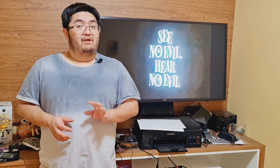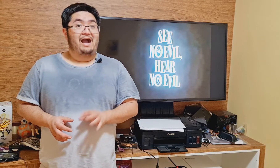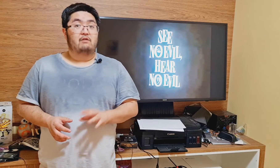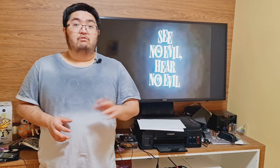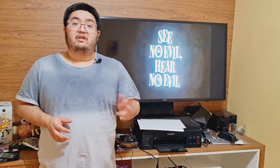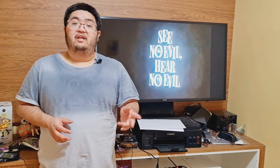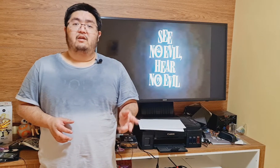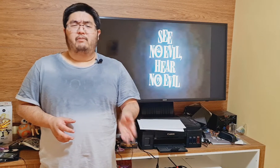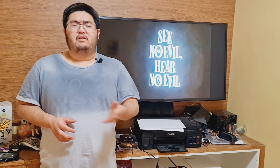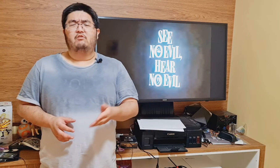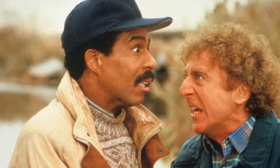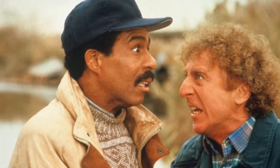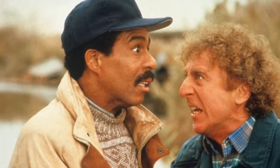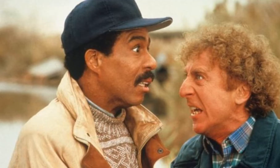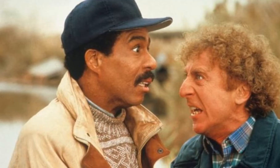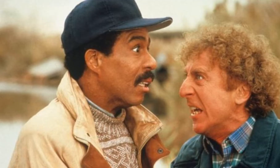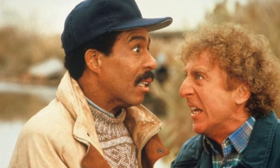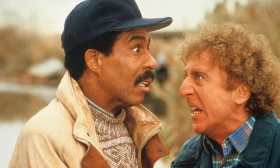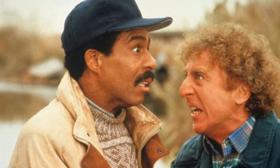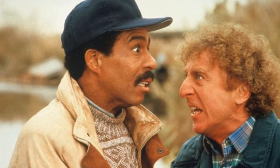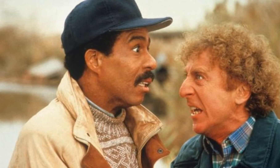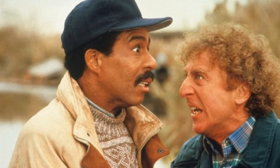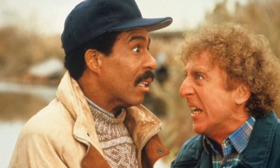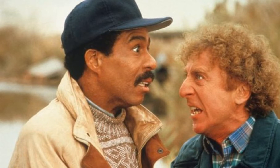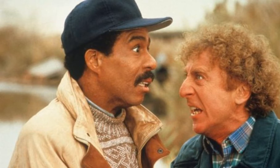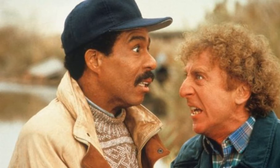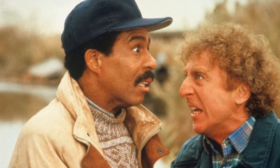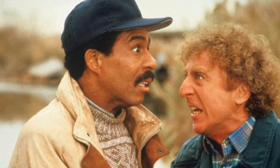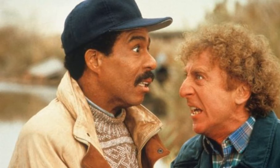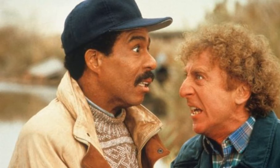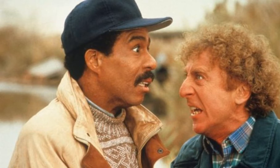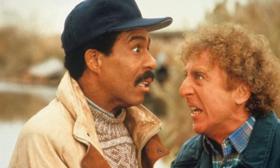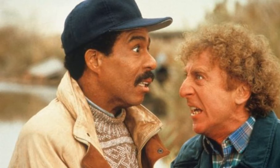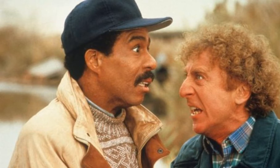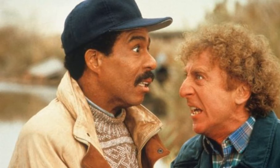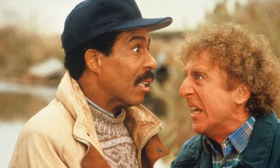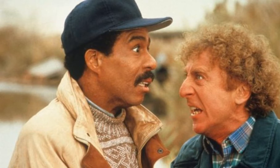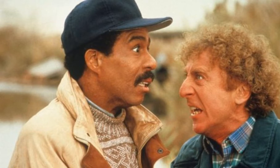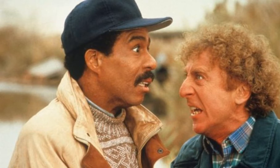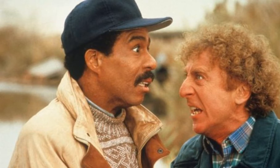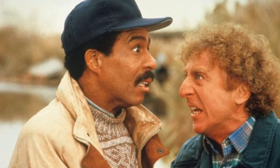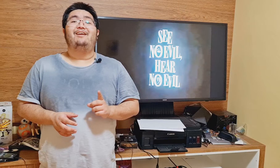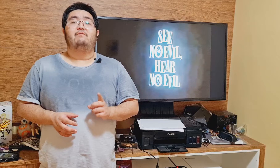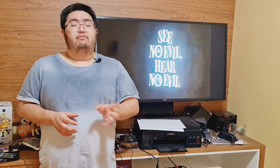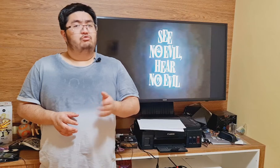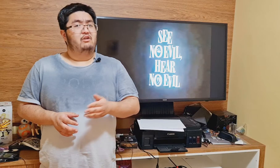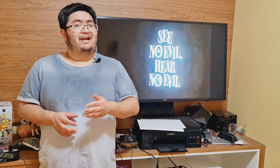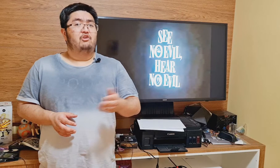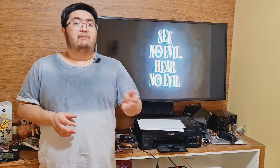Arthur Hiller, protagonizado por Gene Wilder e Richard Pryor. O filme conta a história de Dave, funcionário de uma